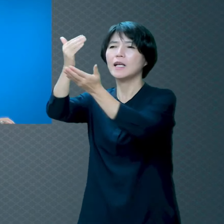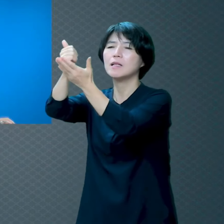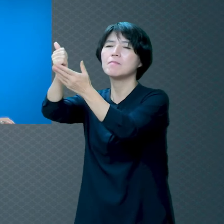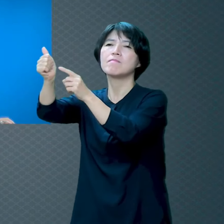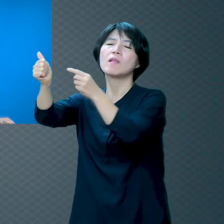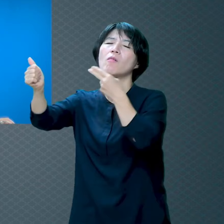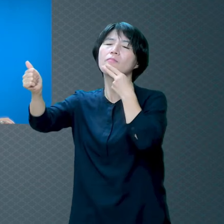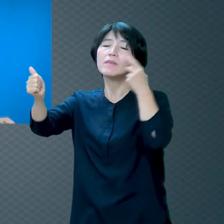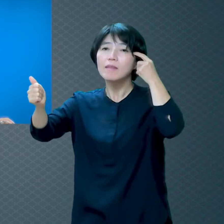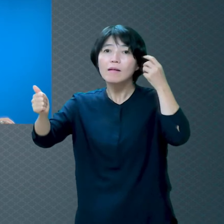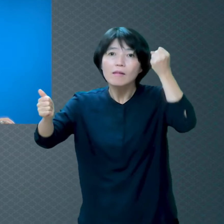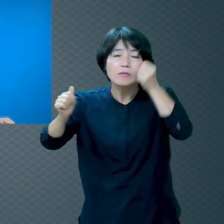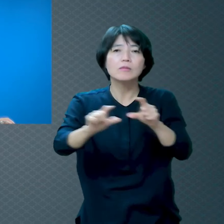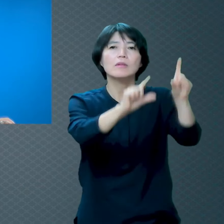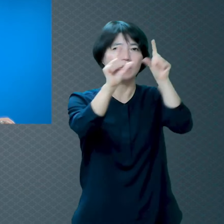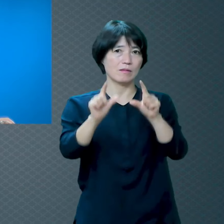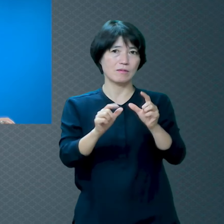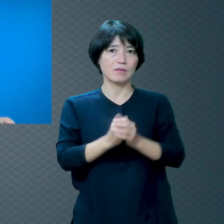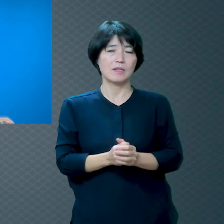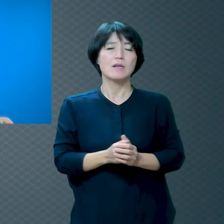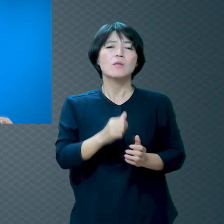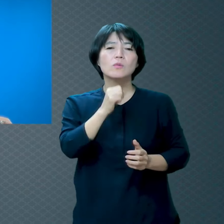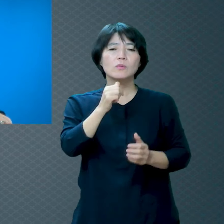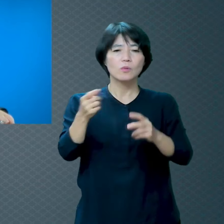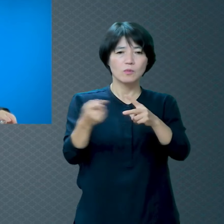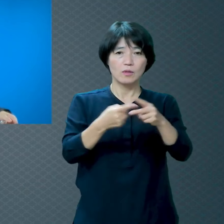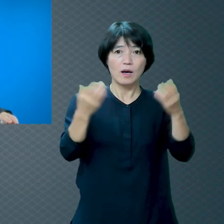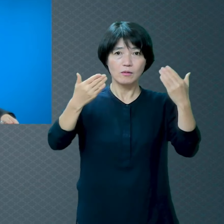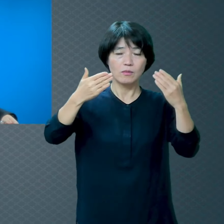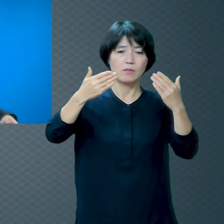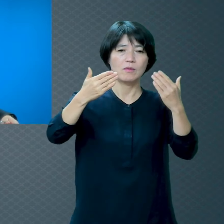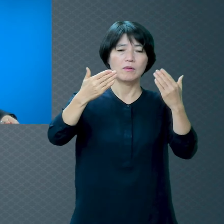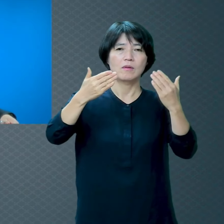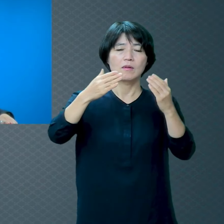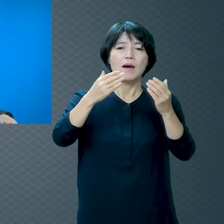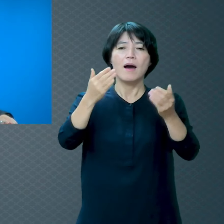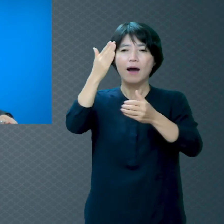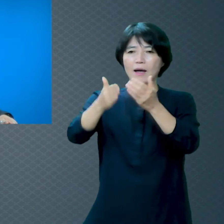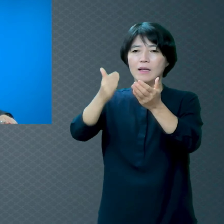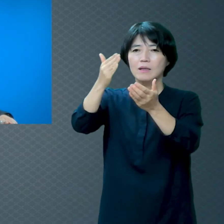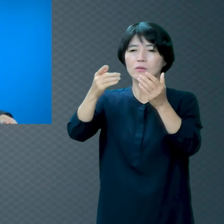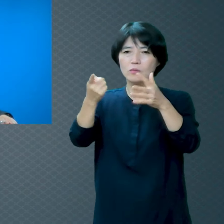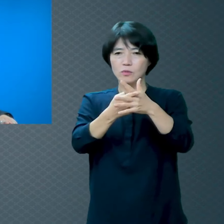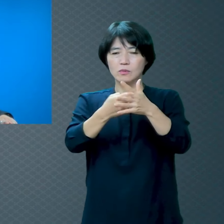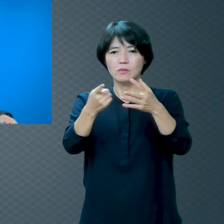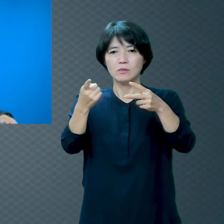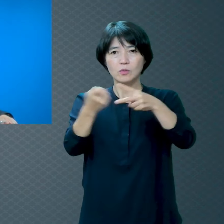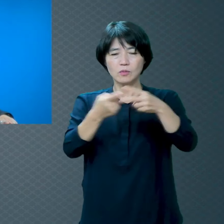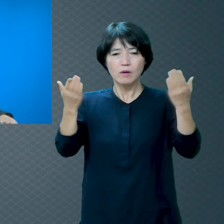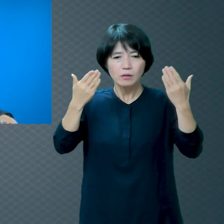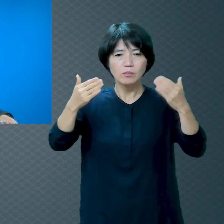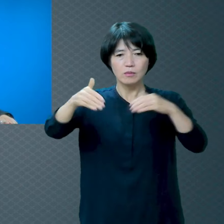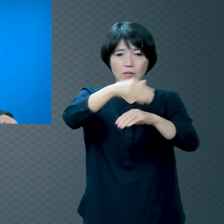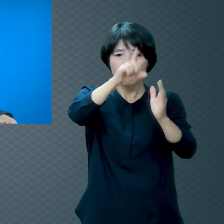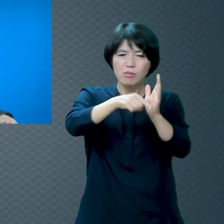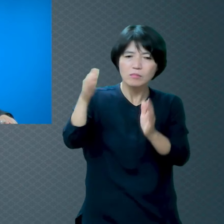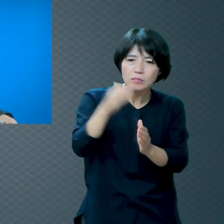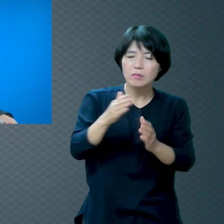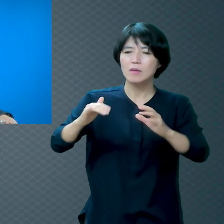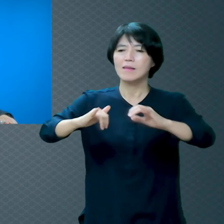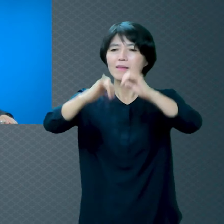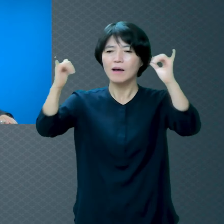고민하고 살았습니다 워낙 집안이 가난했기 때문에 왜 이렇게 세상이 불공평할까?